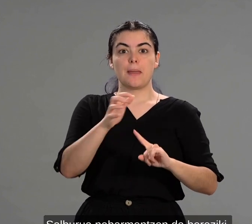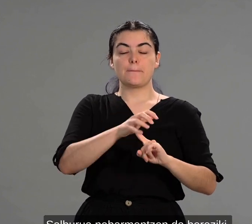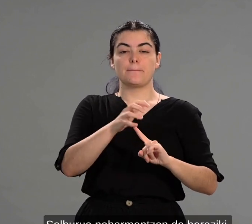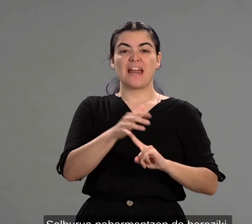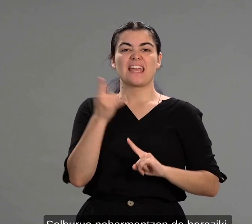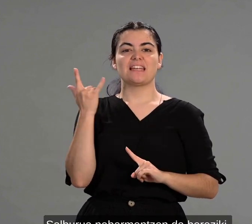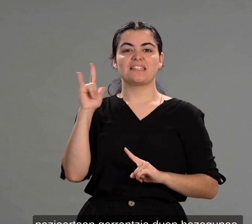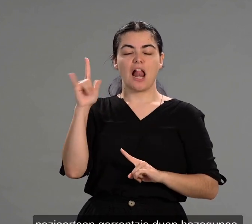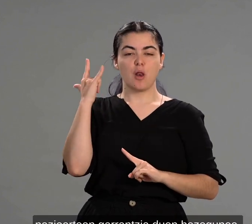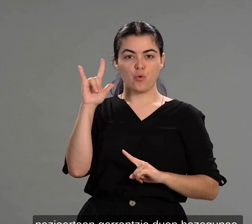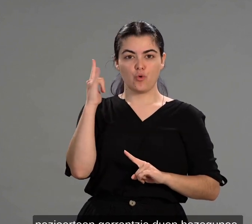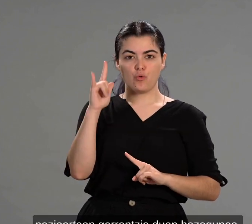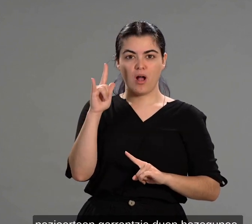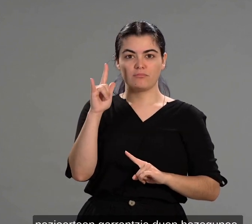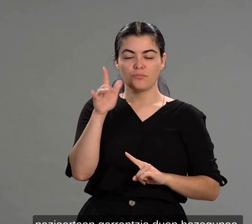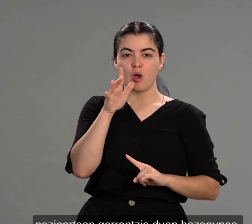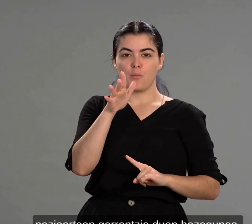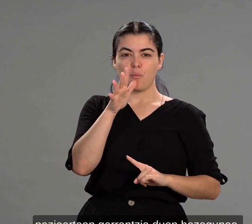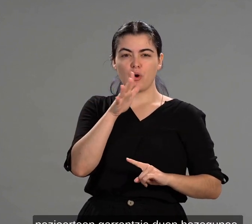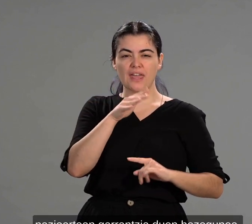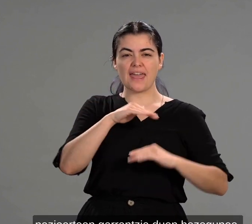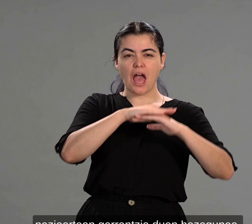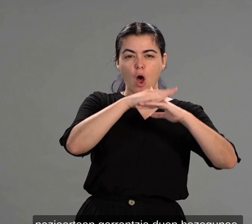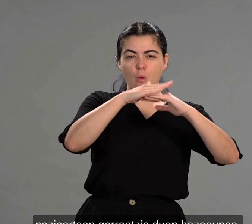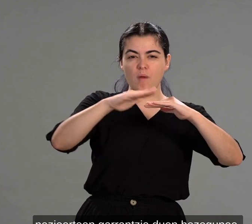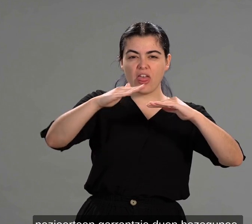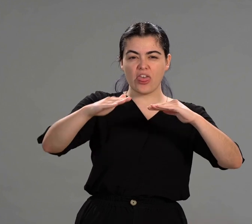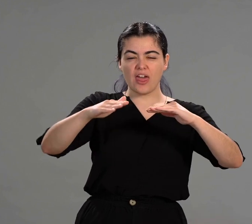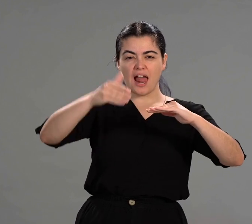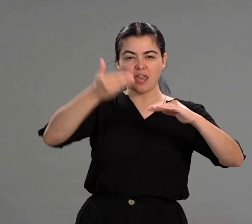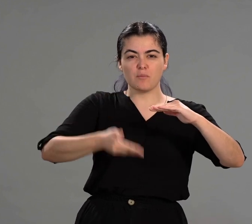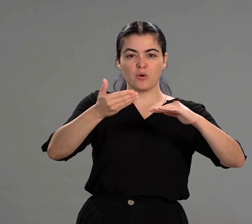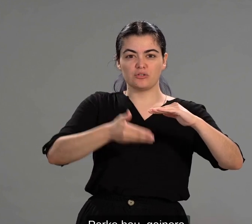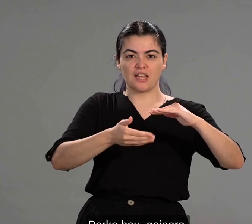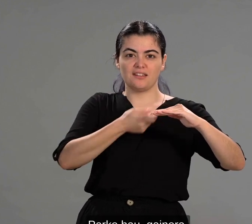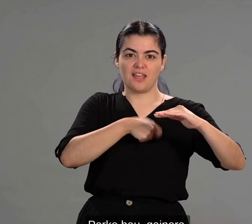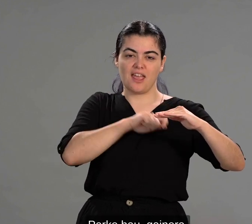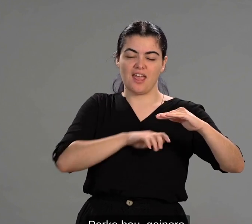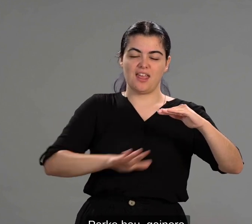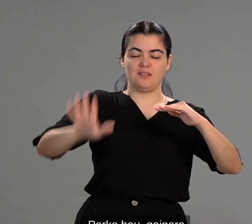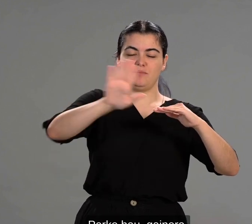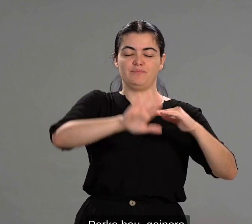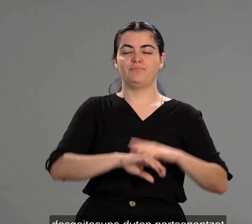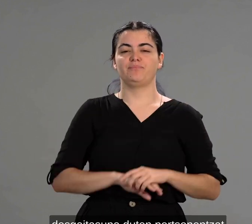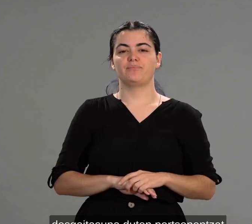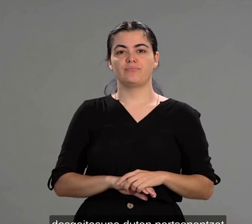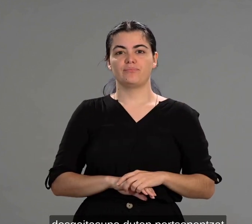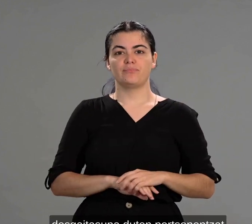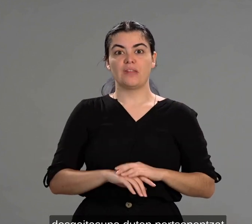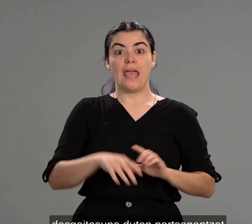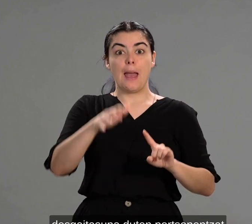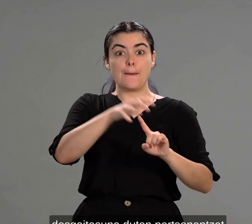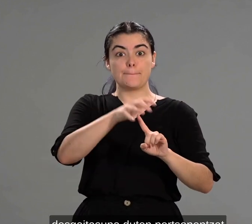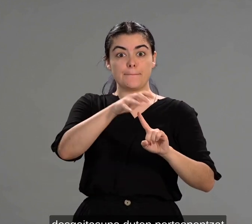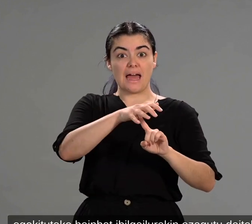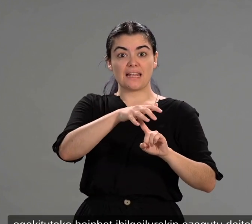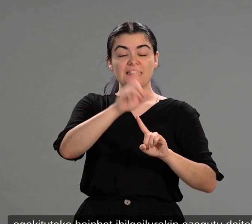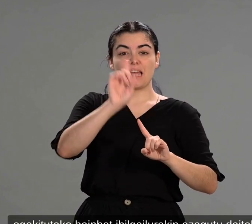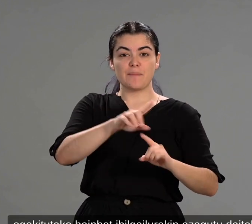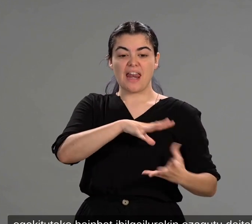bereziki, nazio artean garrantzia duen ezegunea. Parke hau, gainera, desgaitasunaduten pertsonentzat egokitutako